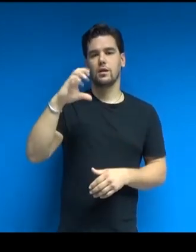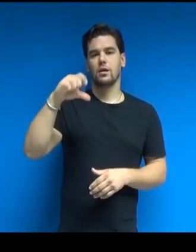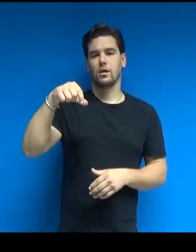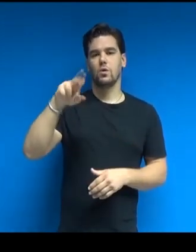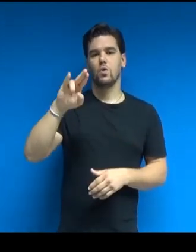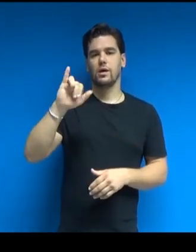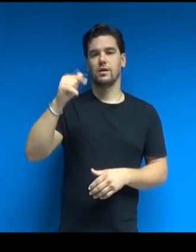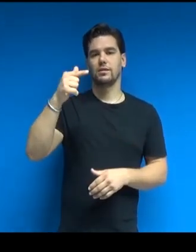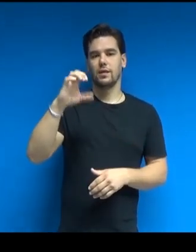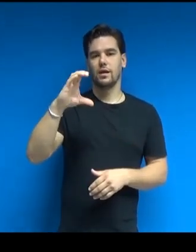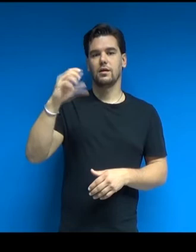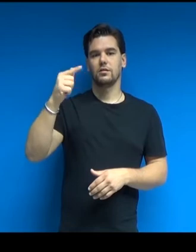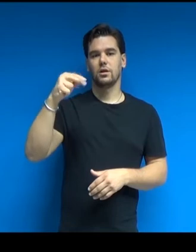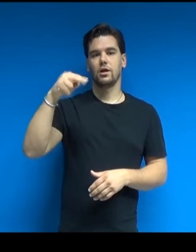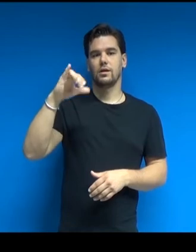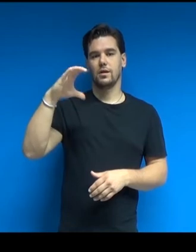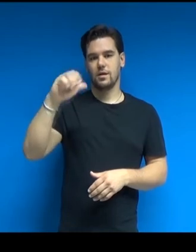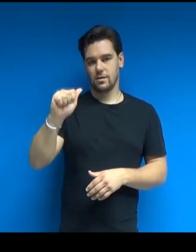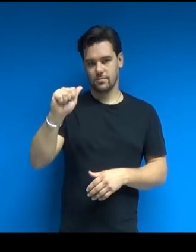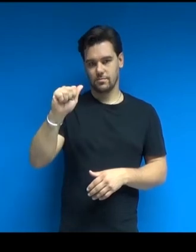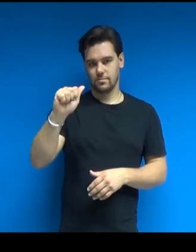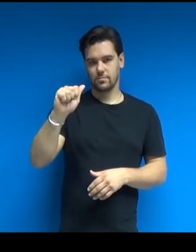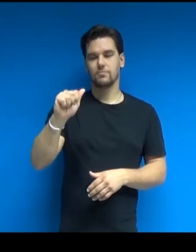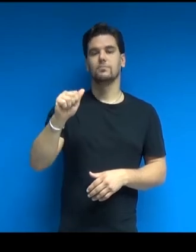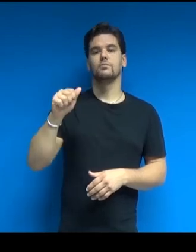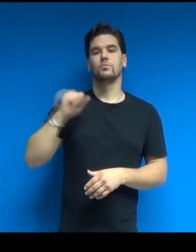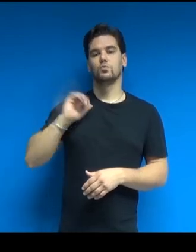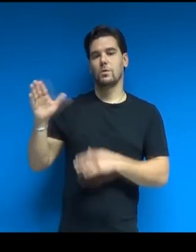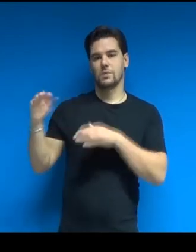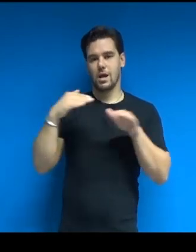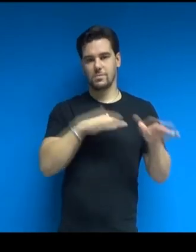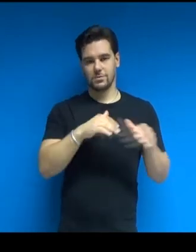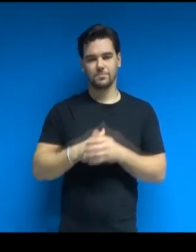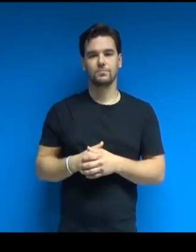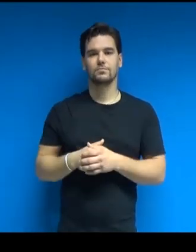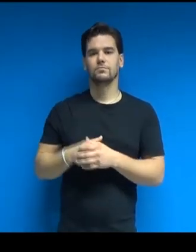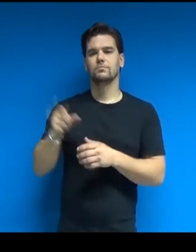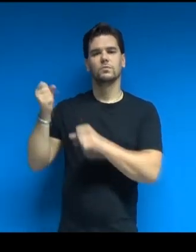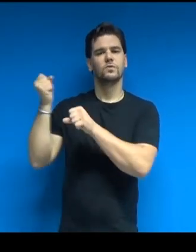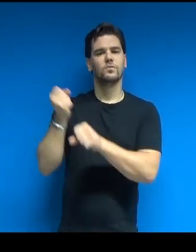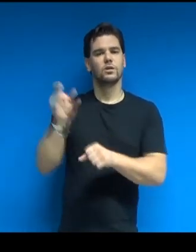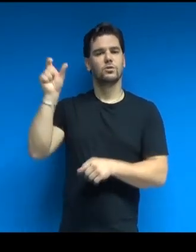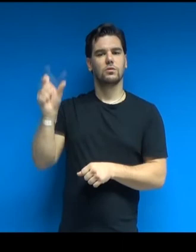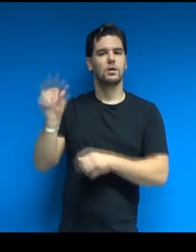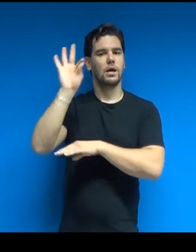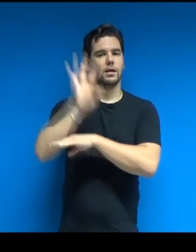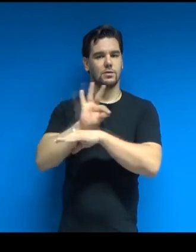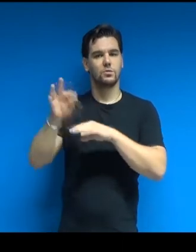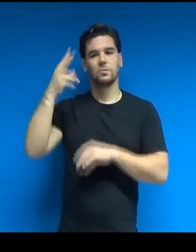È stata progettata dallo studio Arquitettonica di Miami, fondato dall